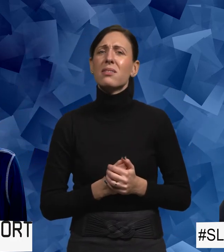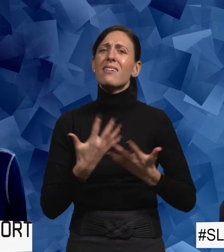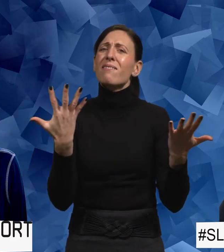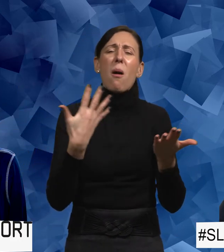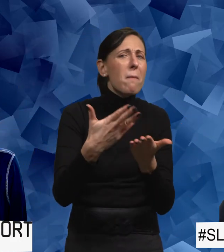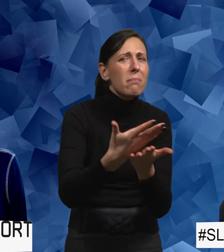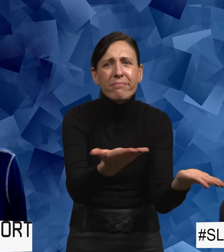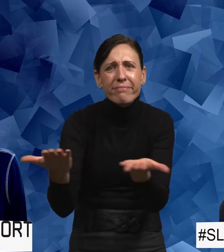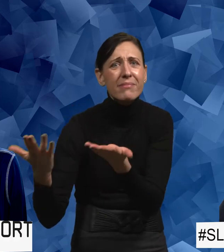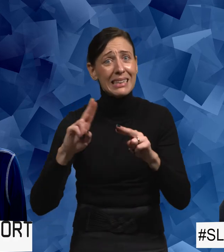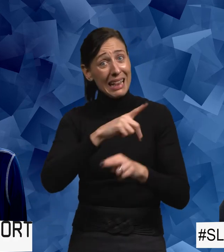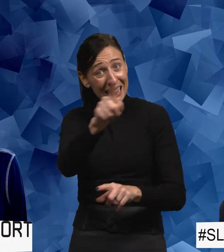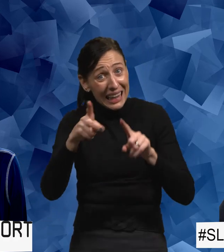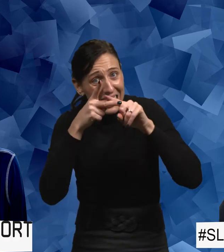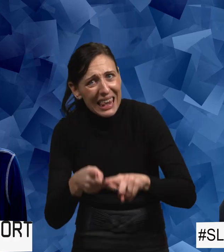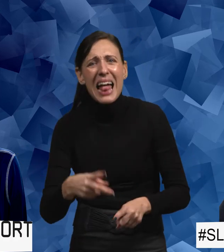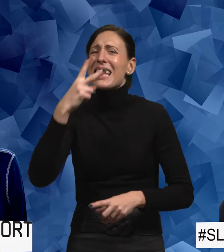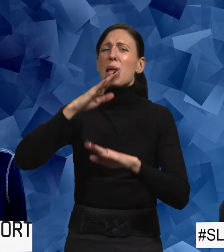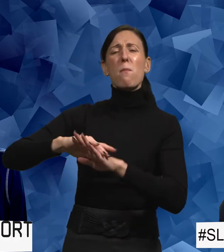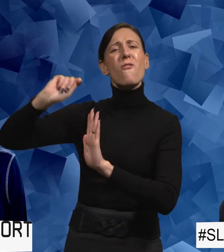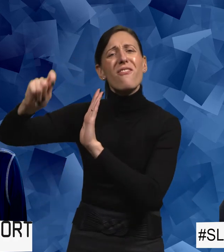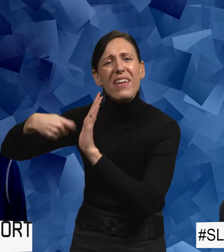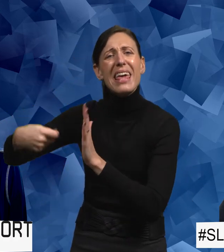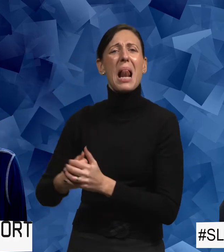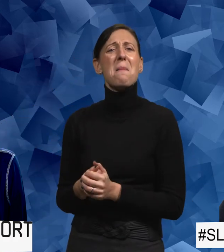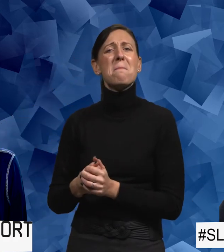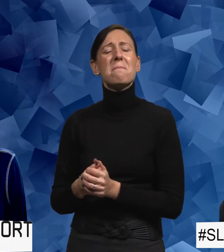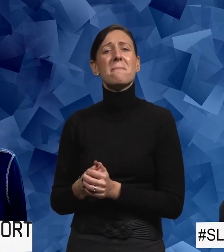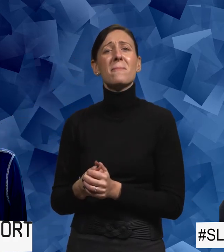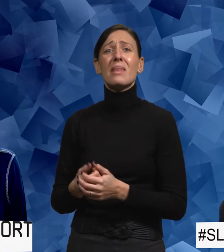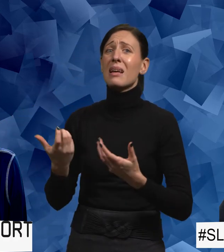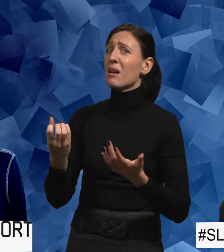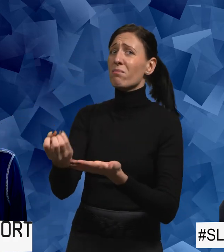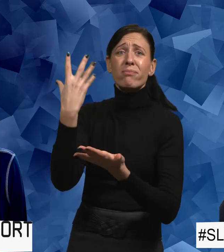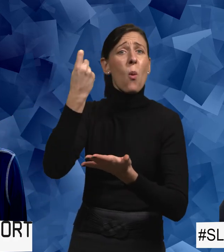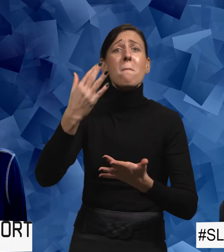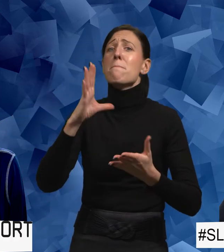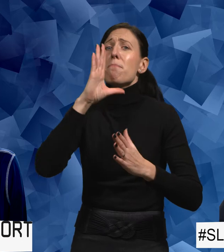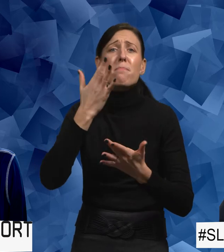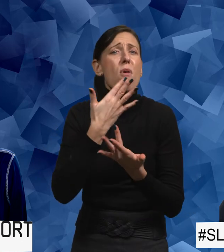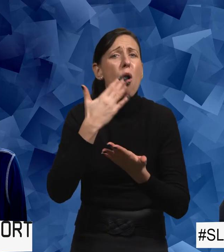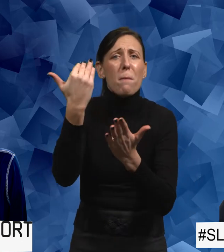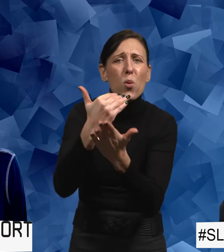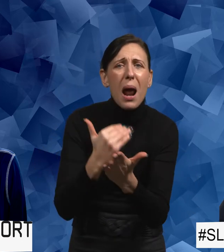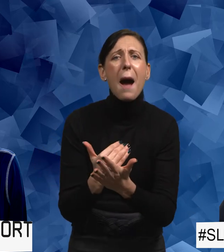Ja, vad säger ni? Känner igen ni? Titta på någon film. Lägga upp ett pratsprogram eller